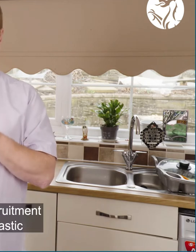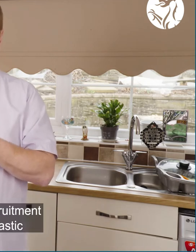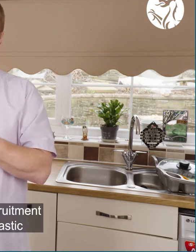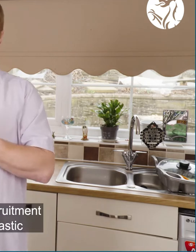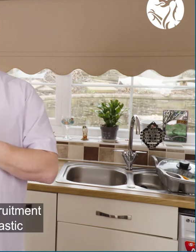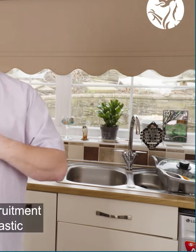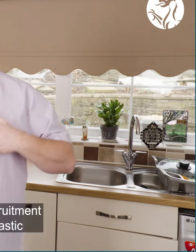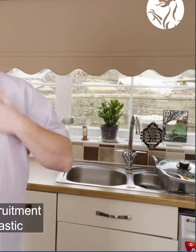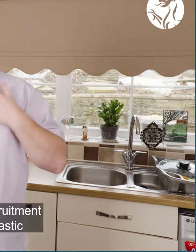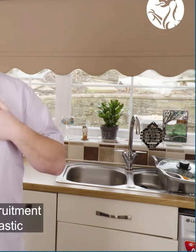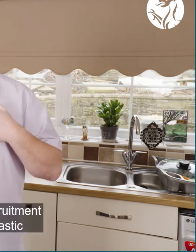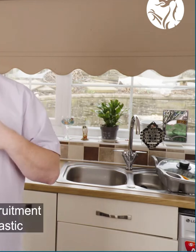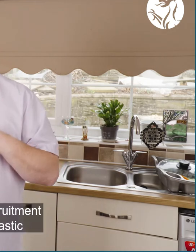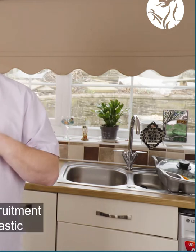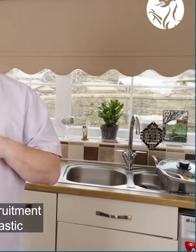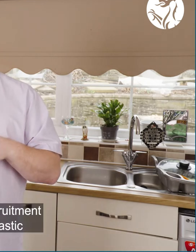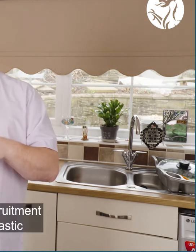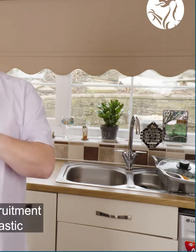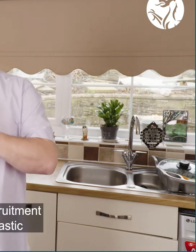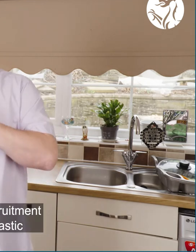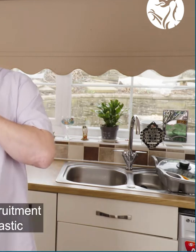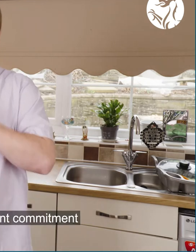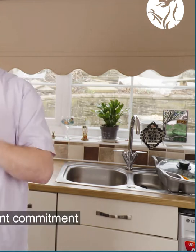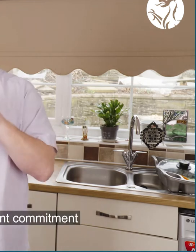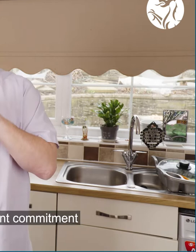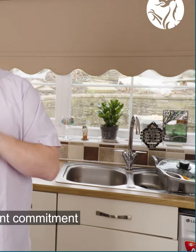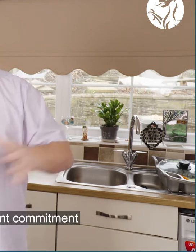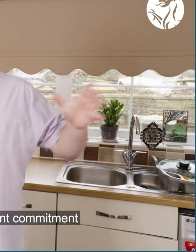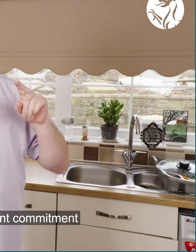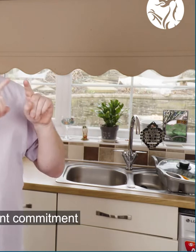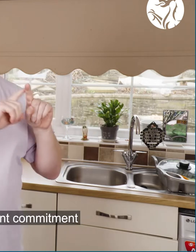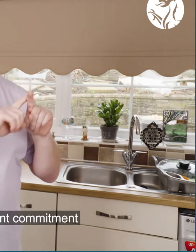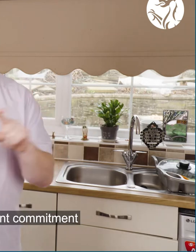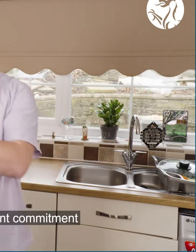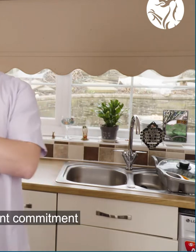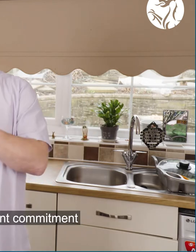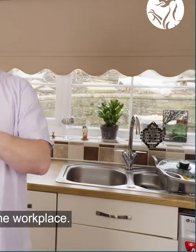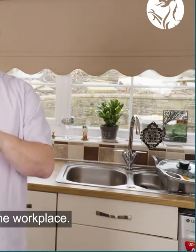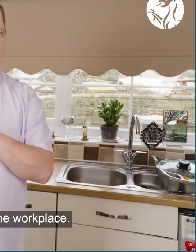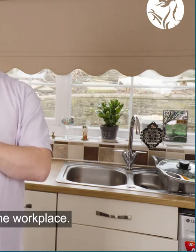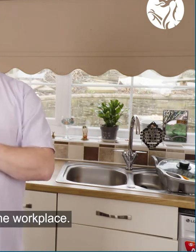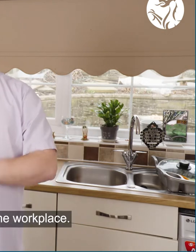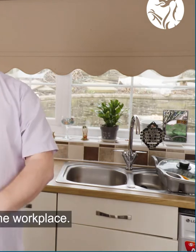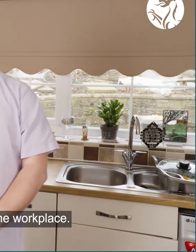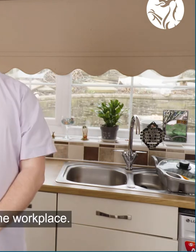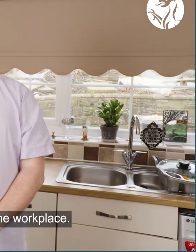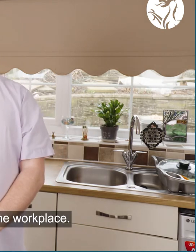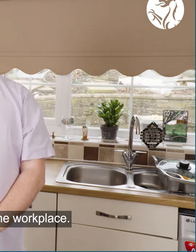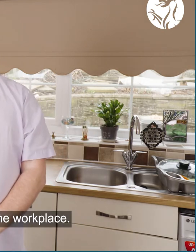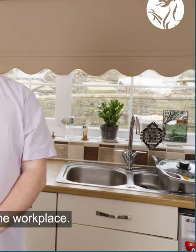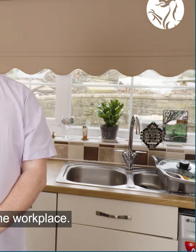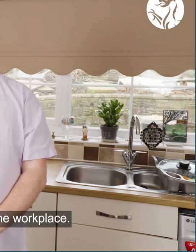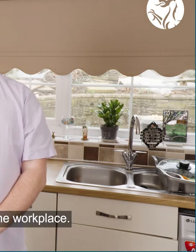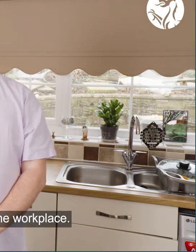Mae'r tîm amrywiaeth wrth recriwtio yn fwrddrydig am ymrwymiad Llywodraeth Cymru i gynnyddu amrywiaeth yn y